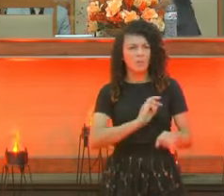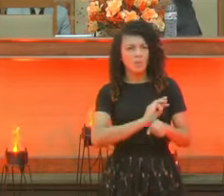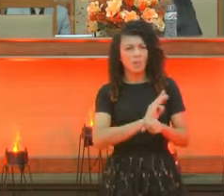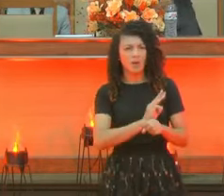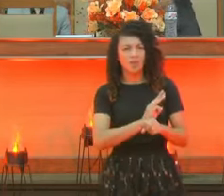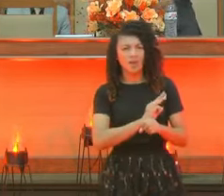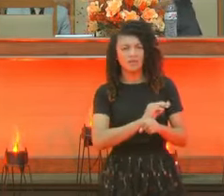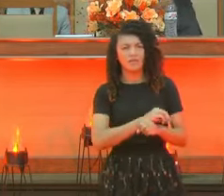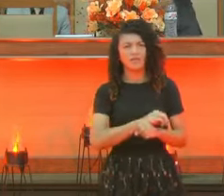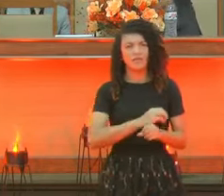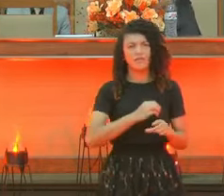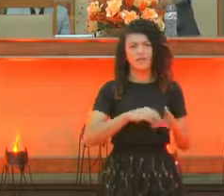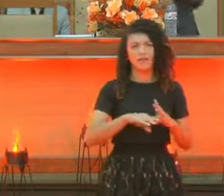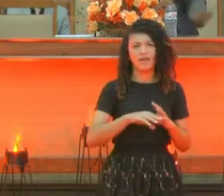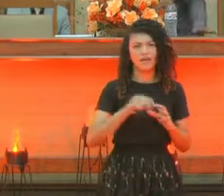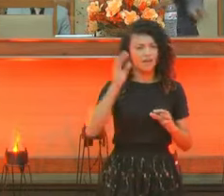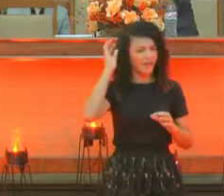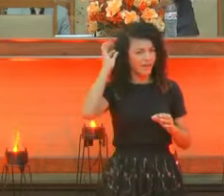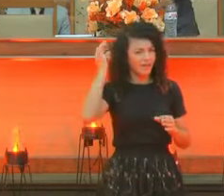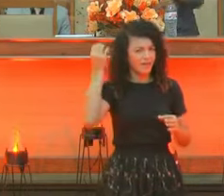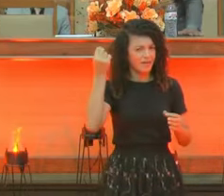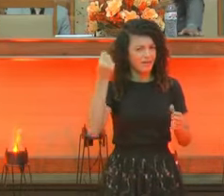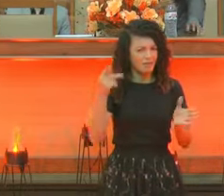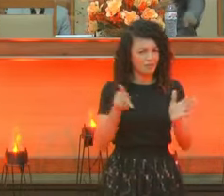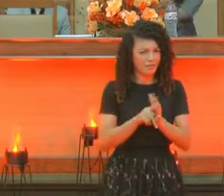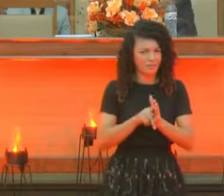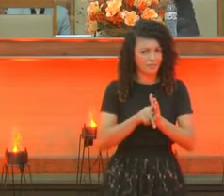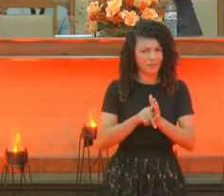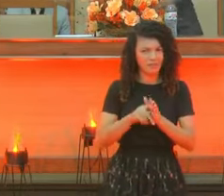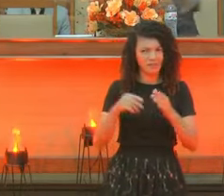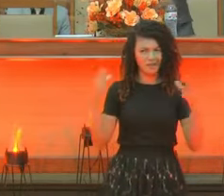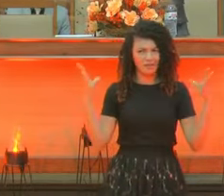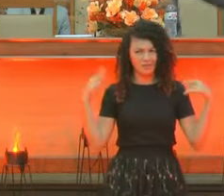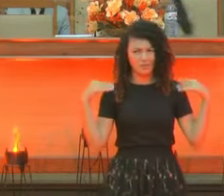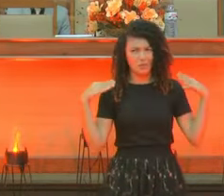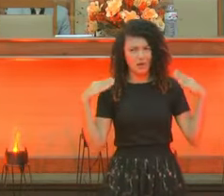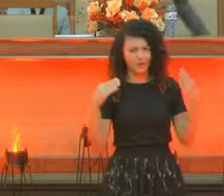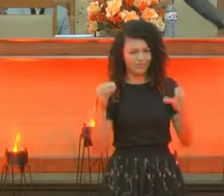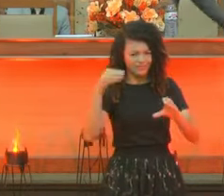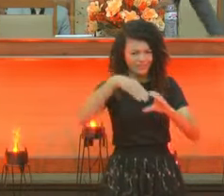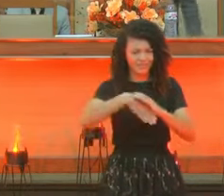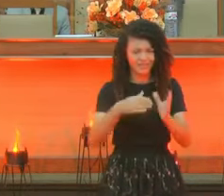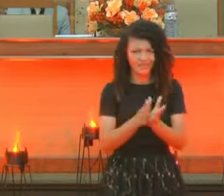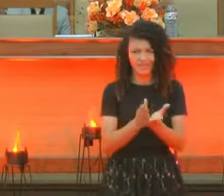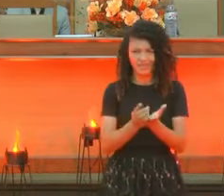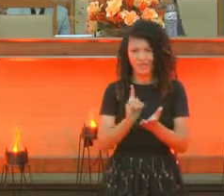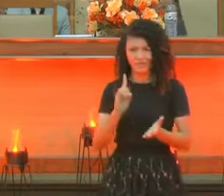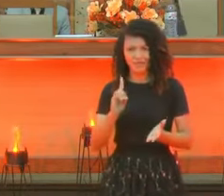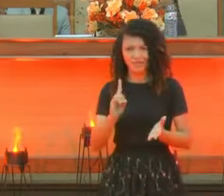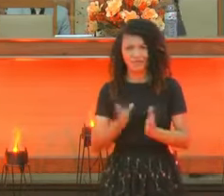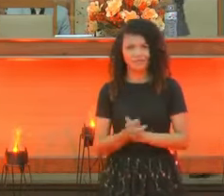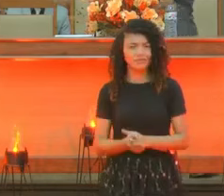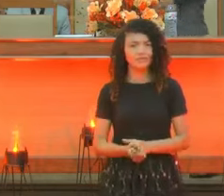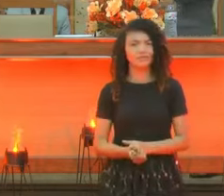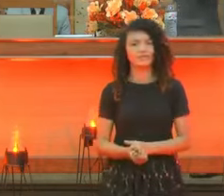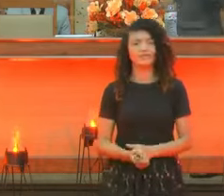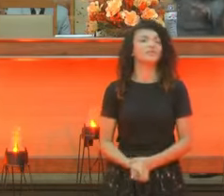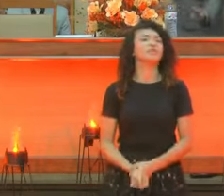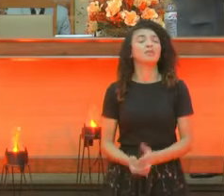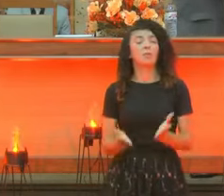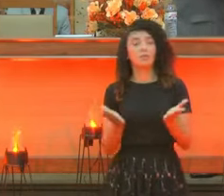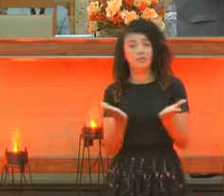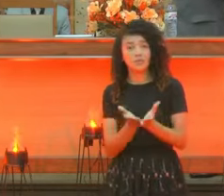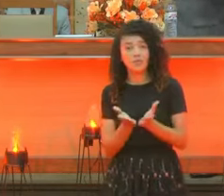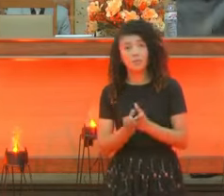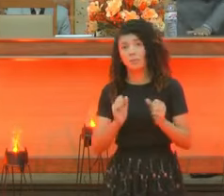Cabelo de anjo na Bíblia. não sei o quê. Chá de não sei o quê. E saco. E aí, pronto. O crente, irmão. Ele pode até estar abatido.